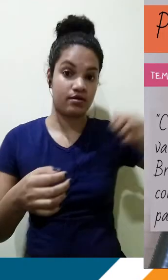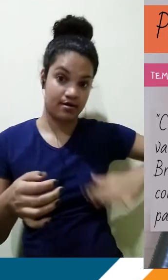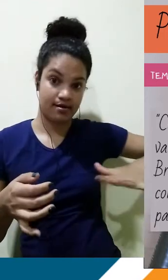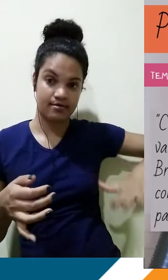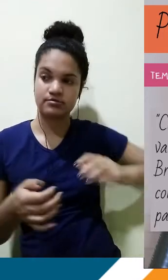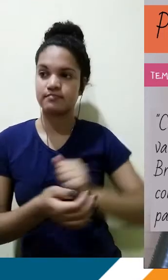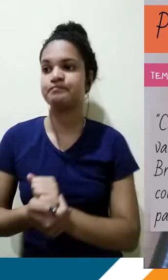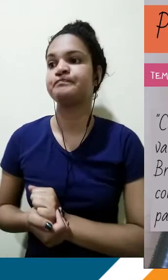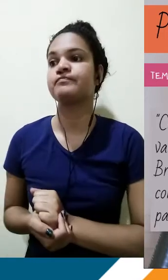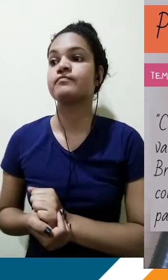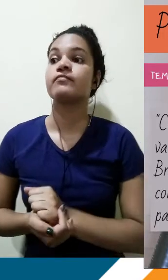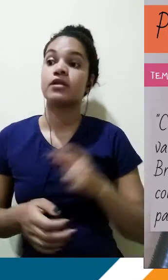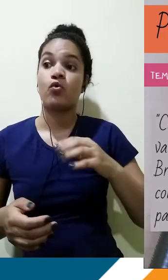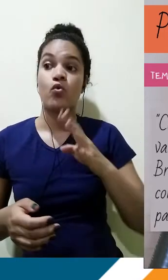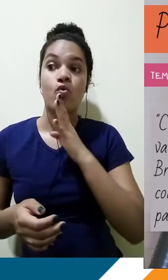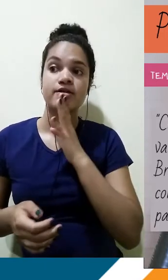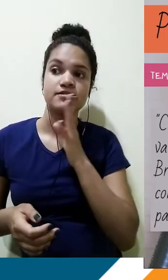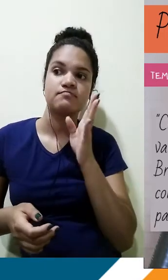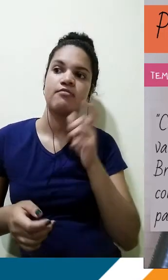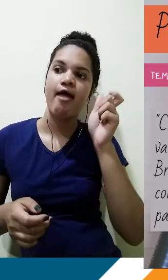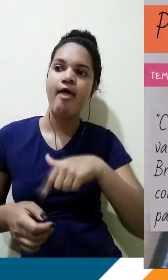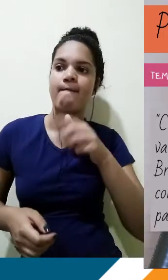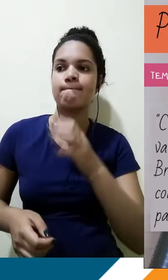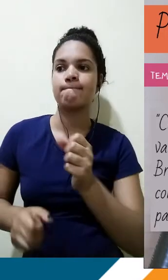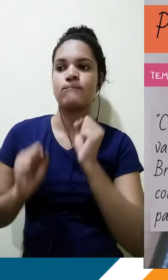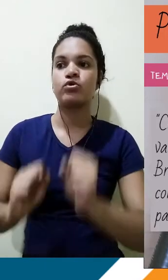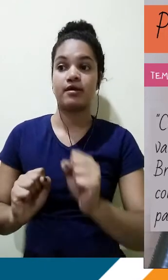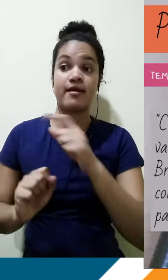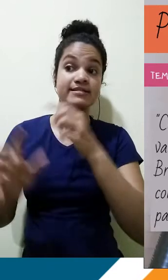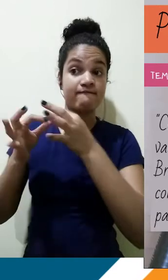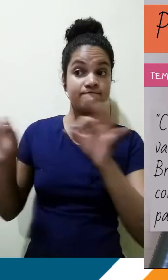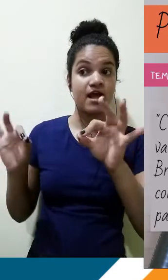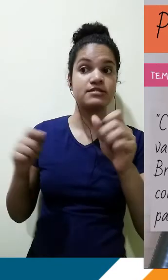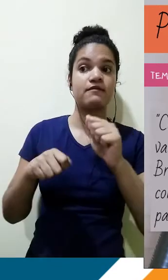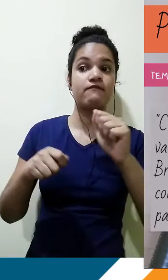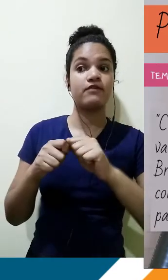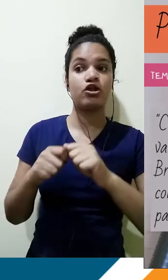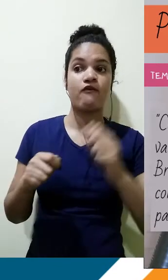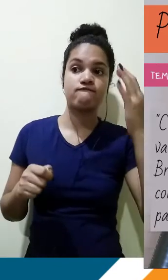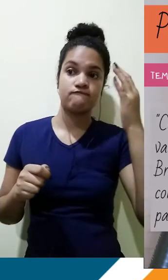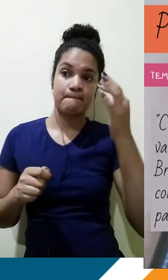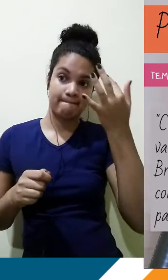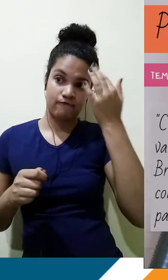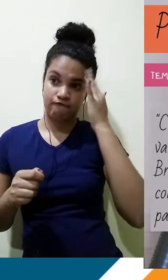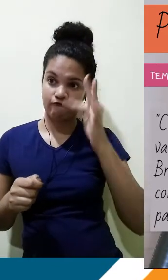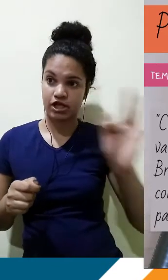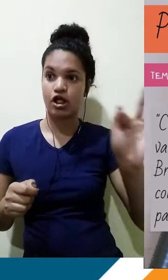de ensino no Brasil. A causa disso é, especialmente, a falta de projetos de conscientização eficientes, aliado à própria falta de